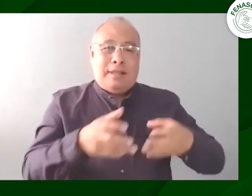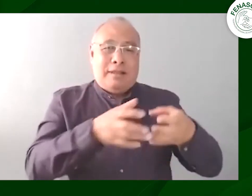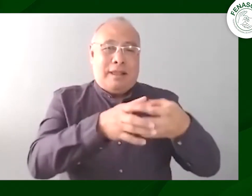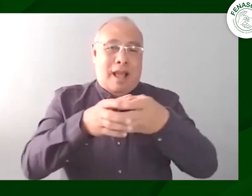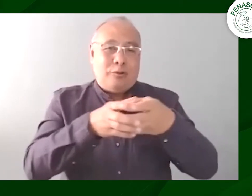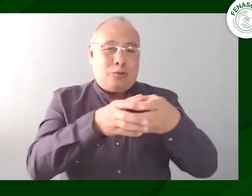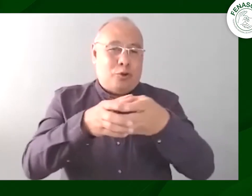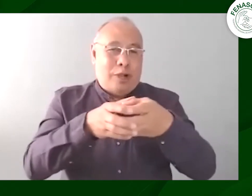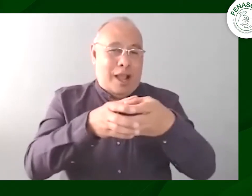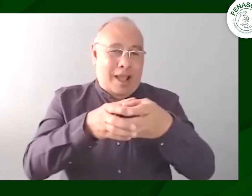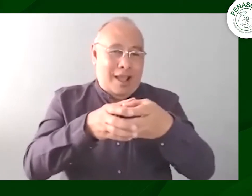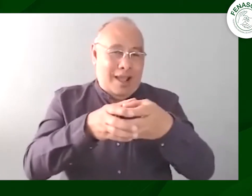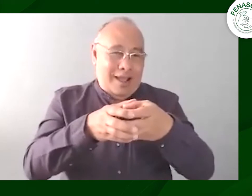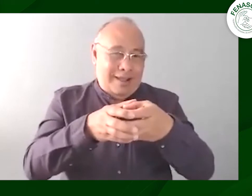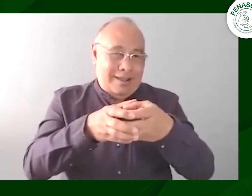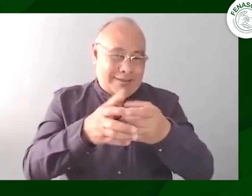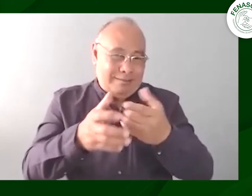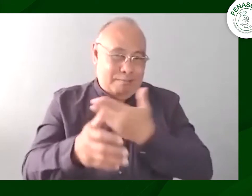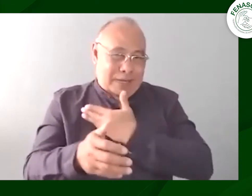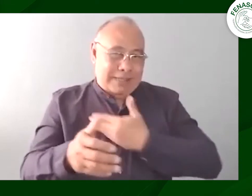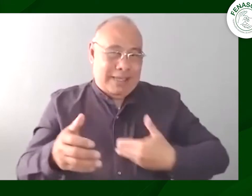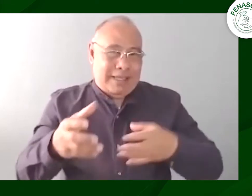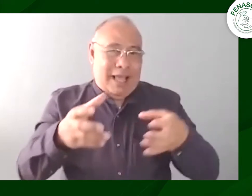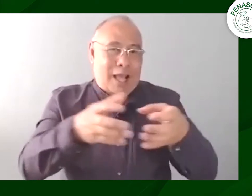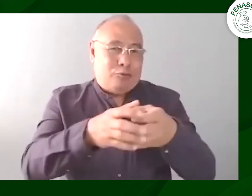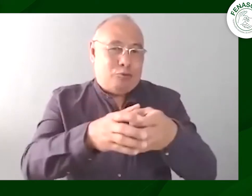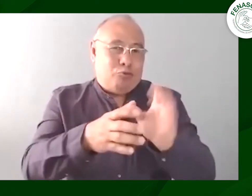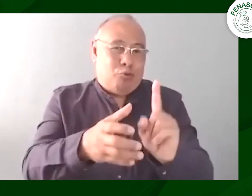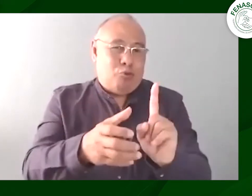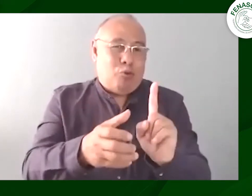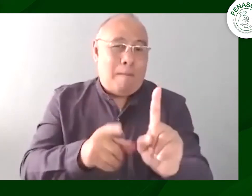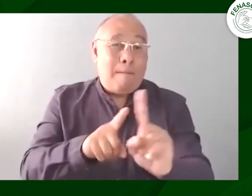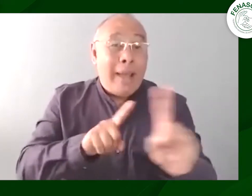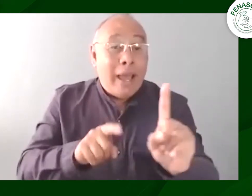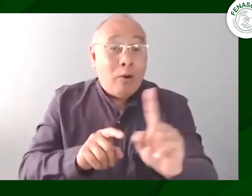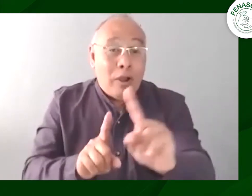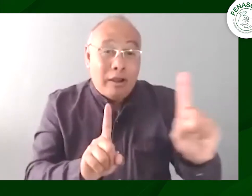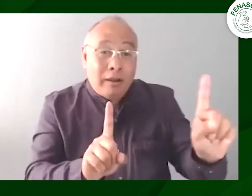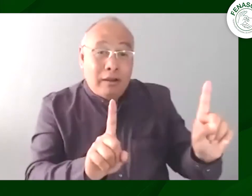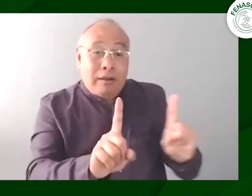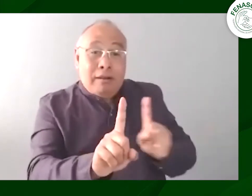apoyado por una entidad y él es el presidente de esa asociación